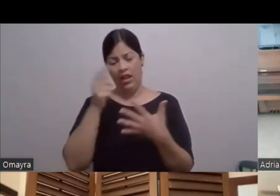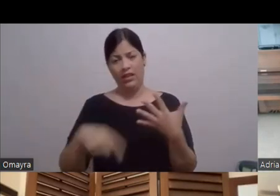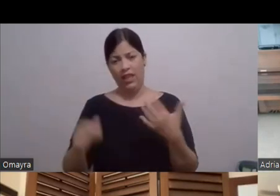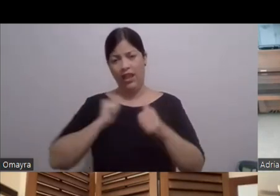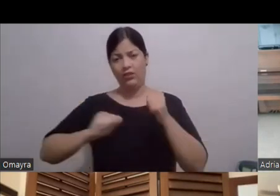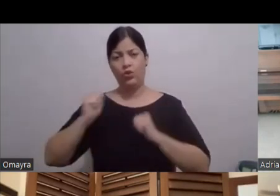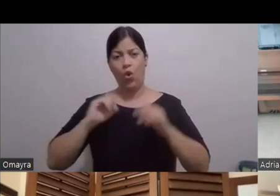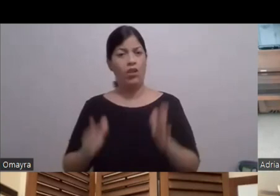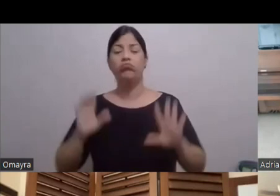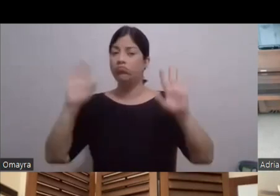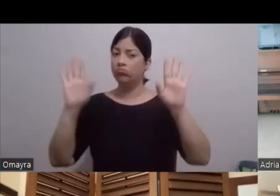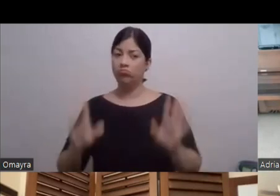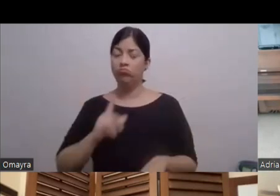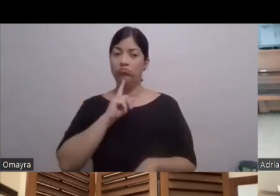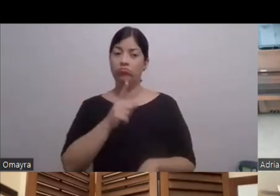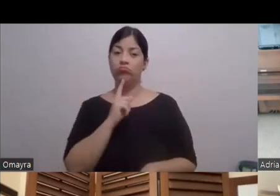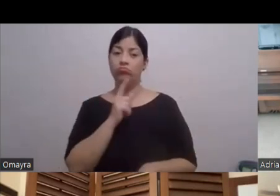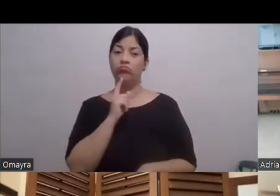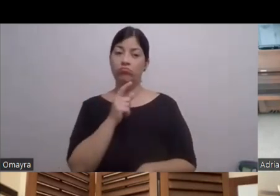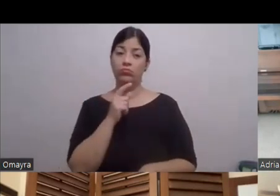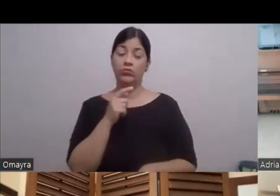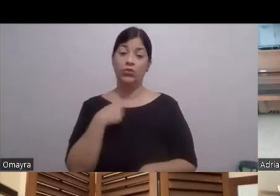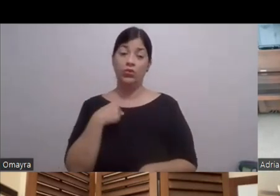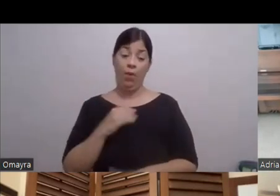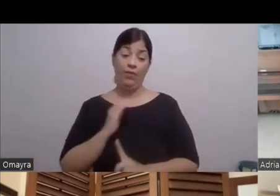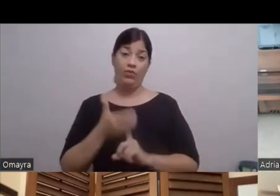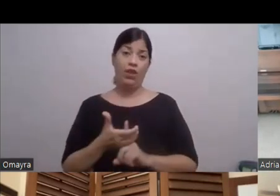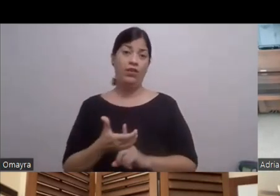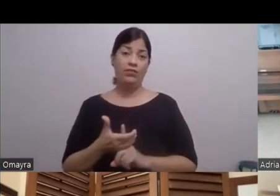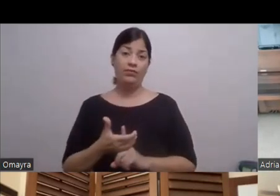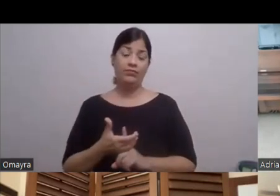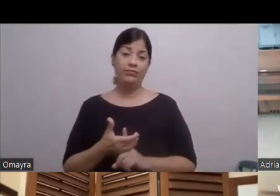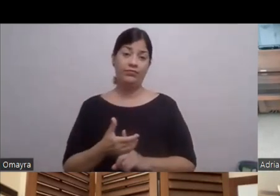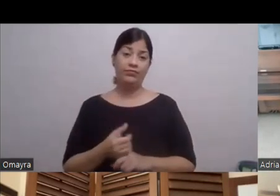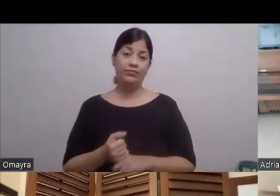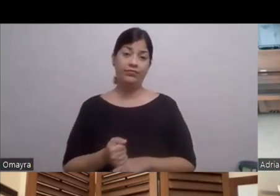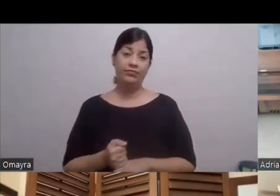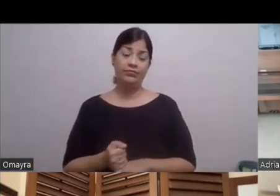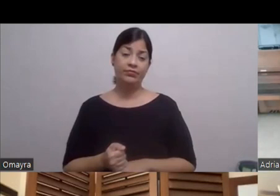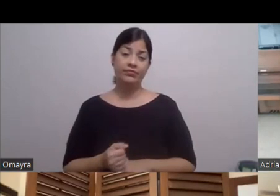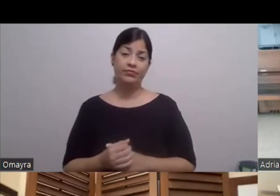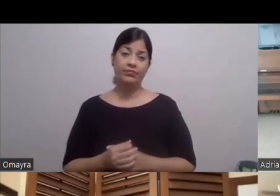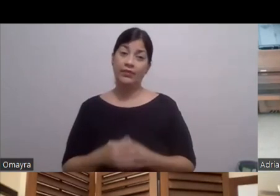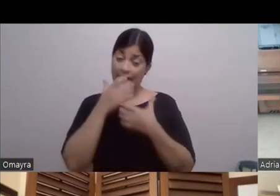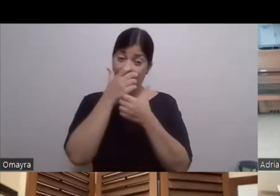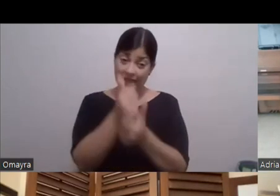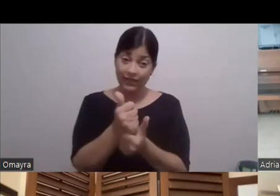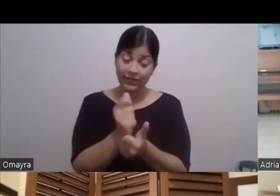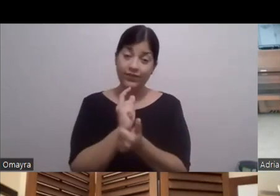Increíbles La verdad Que le están dando vida A los personajes También Muy Muy Interesantes De verdad Para mí Están siendo Uno de los personajes